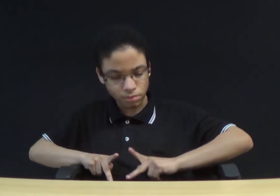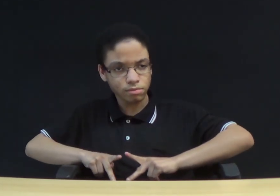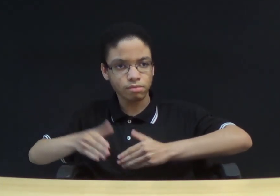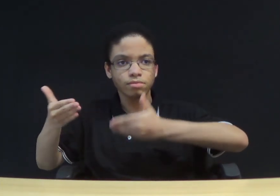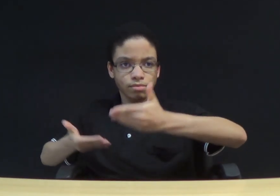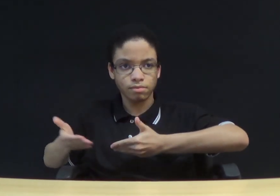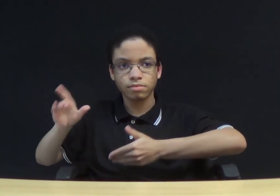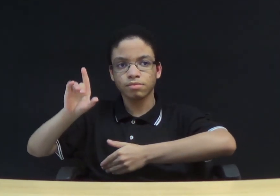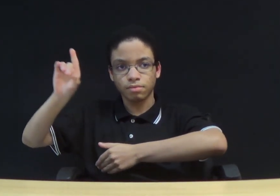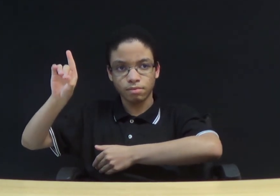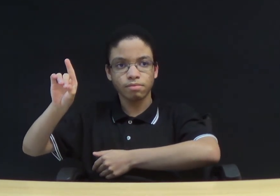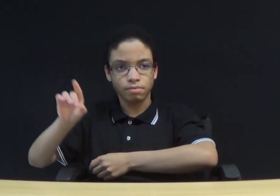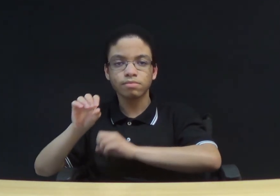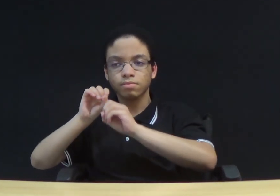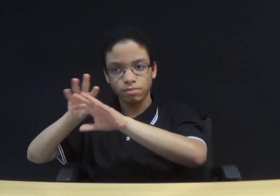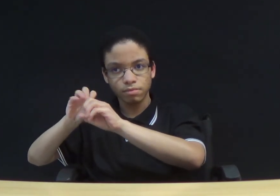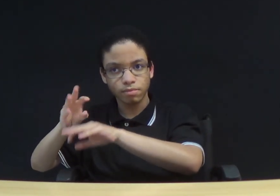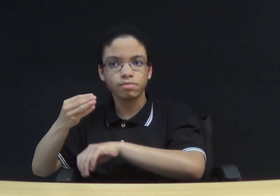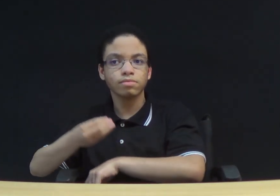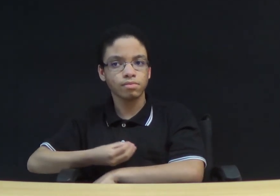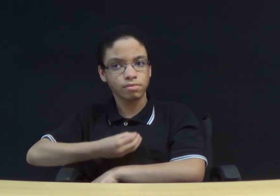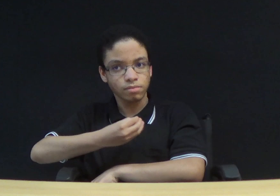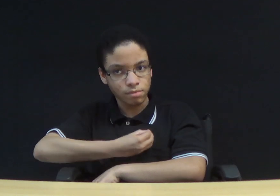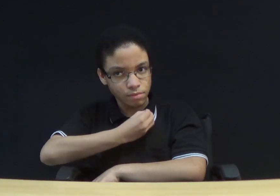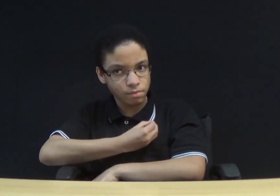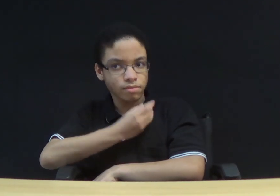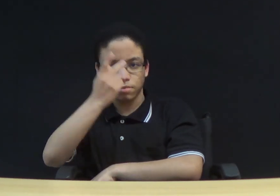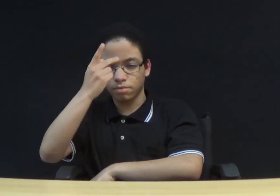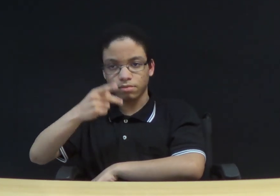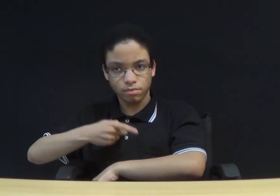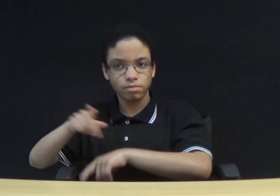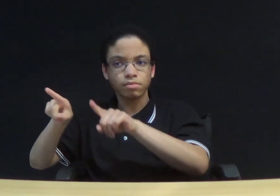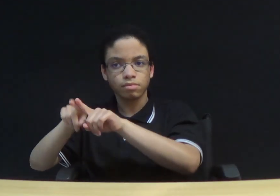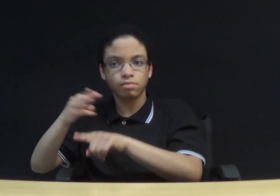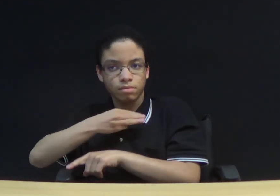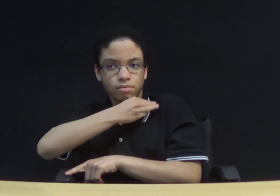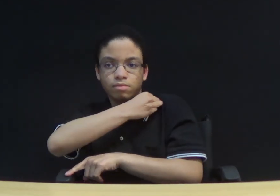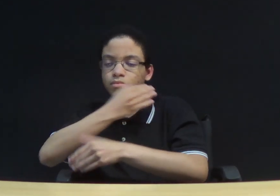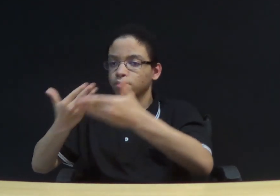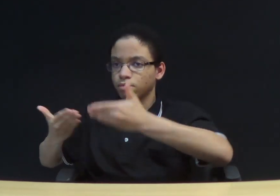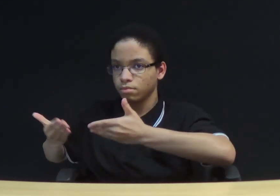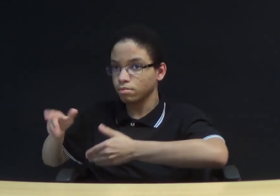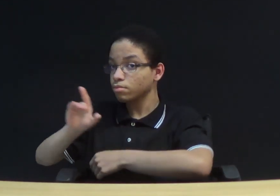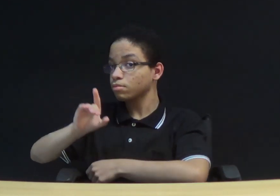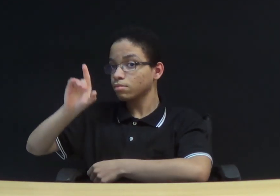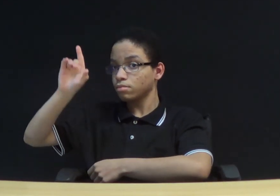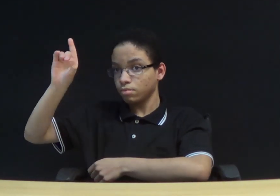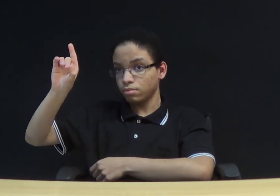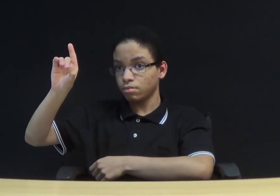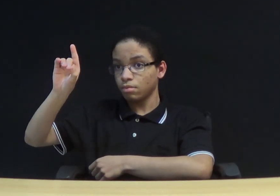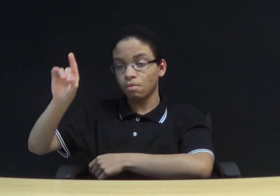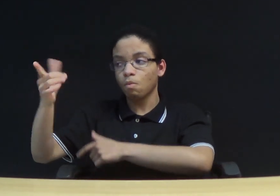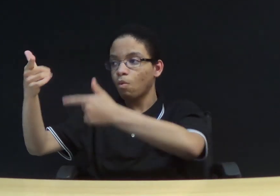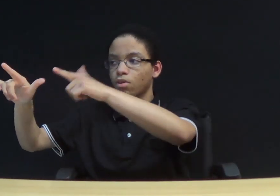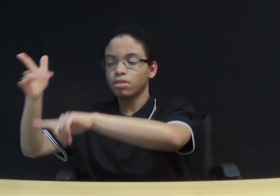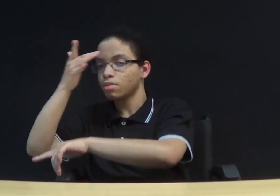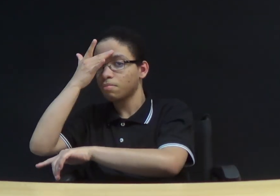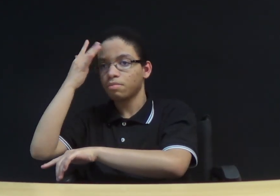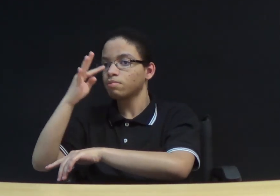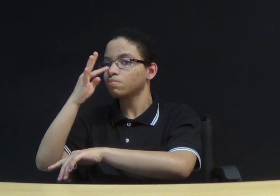declara que sua vida e ministério eram dedicados ao Senhor, de tal forma que ninguém pudesse tropeçar devido ao seu